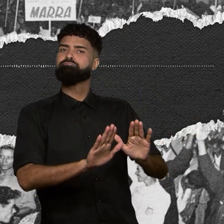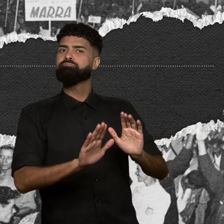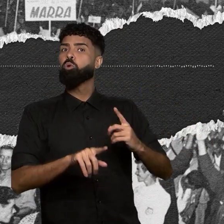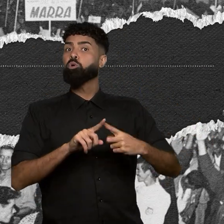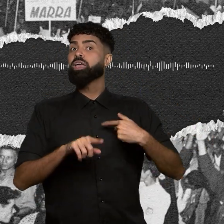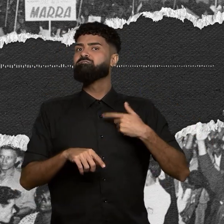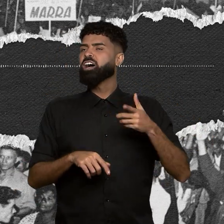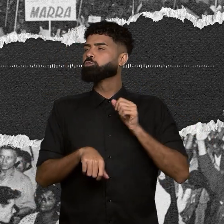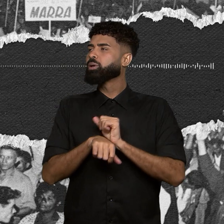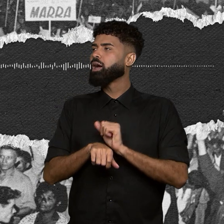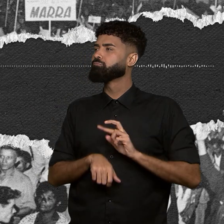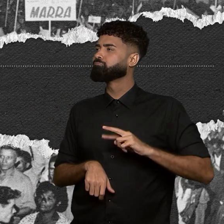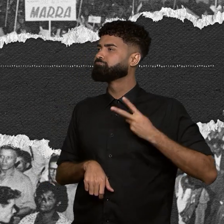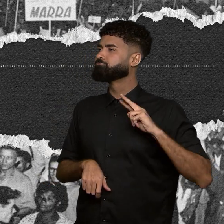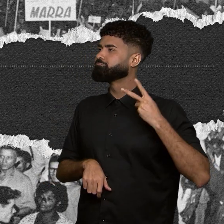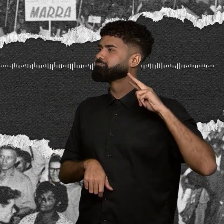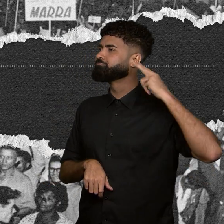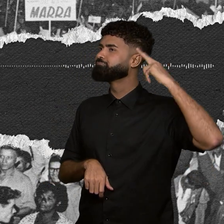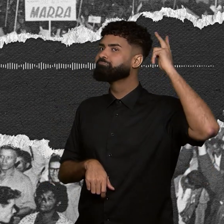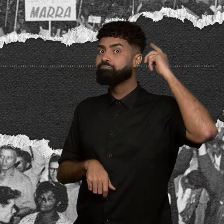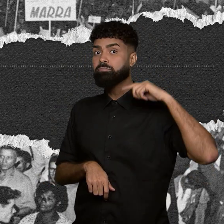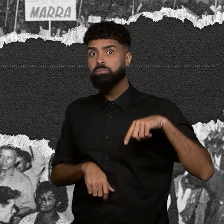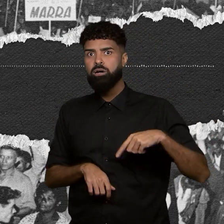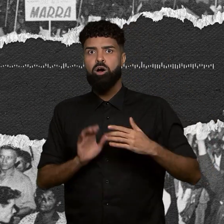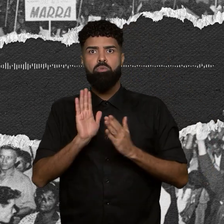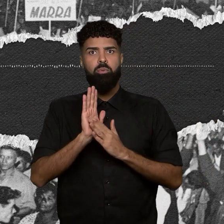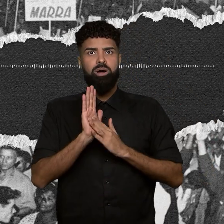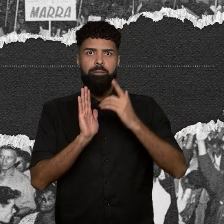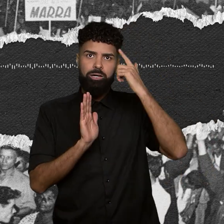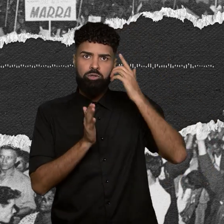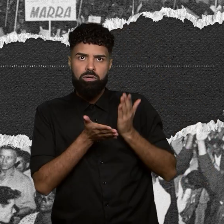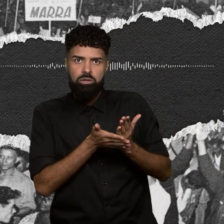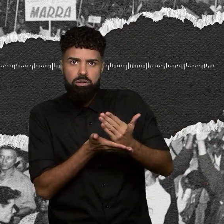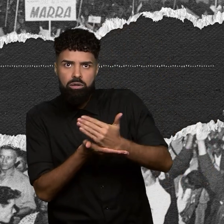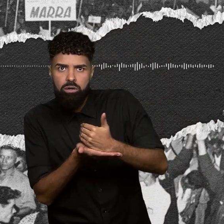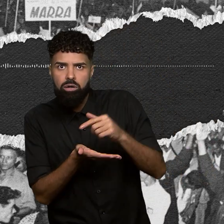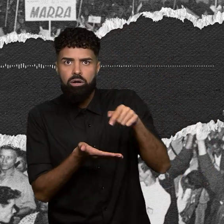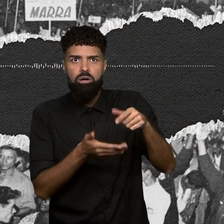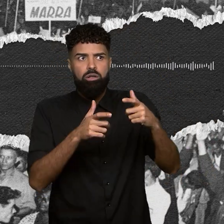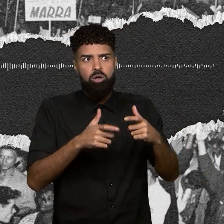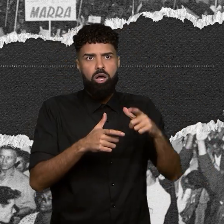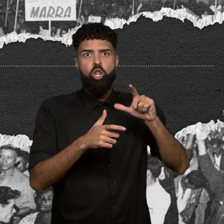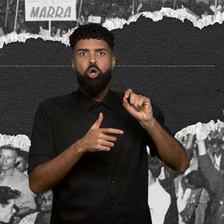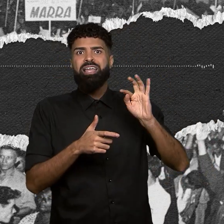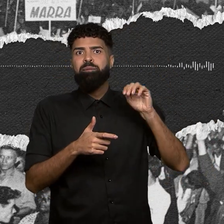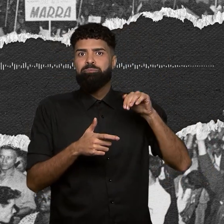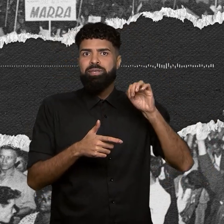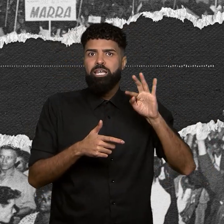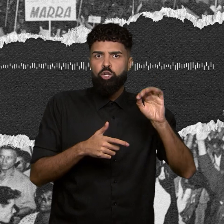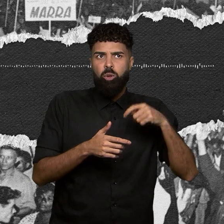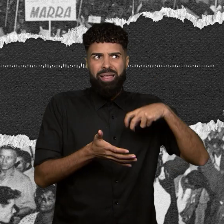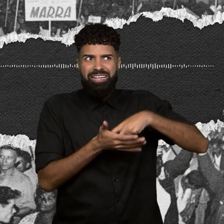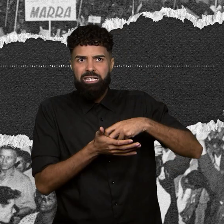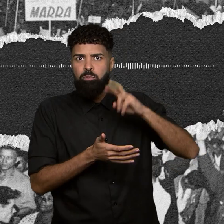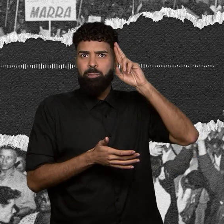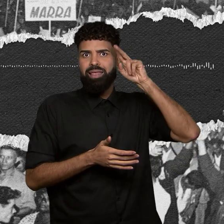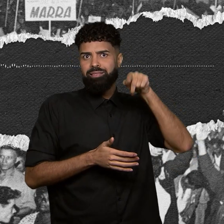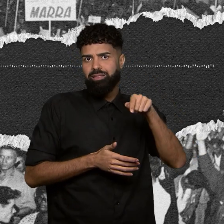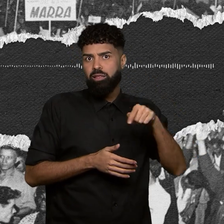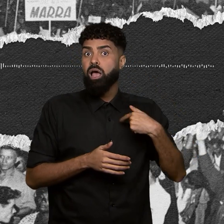Então, a proposta de achar imóveis vazios, penalizar proprietários que estão especulando, na verdade, estava muito ligado